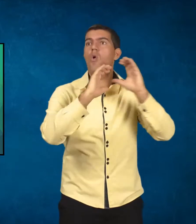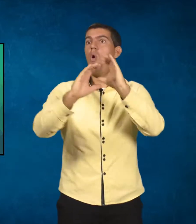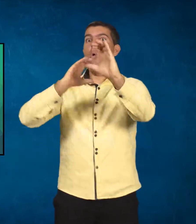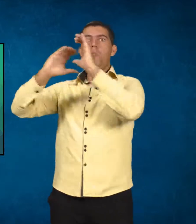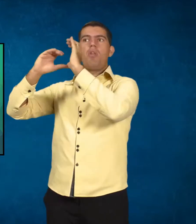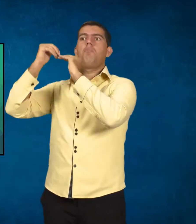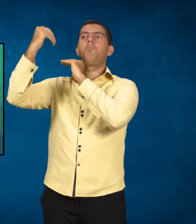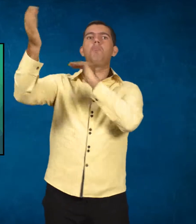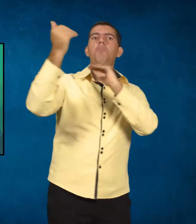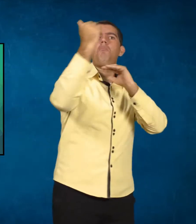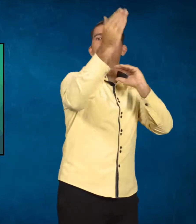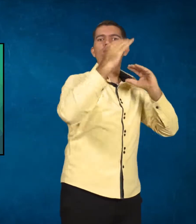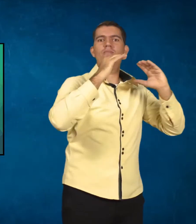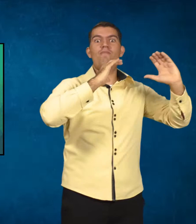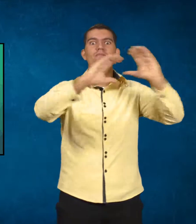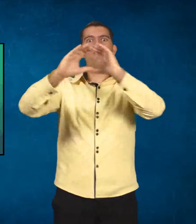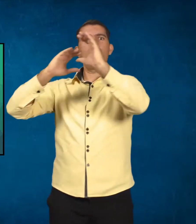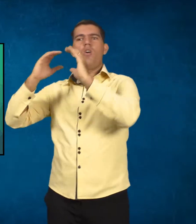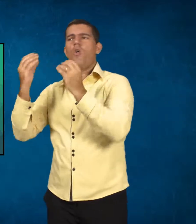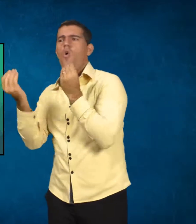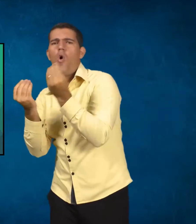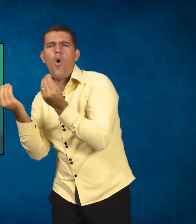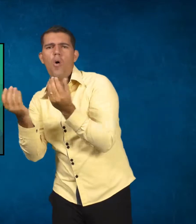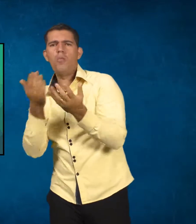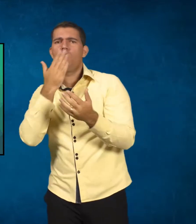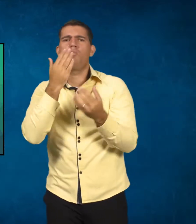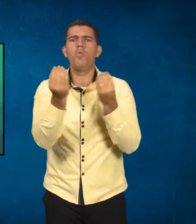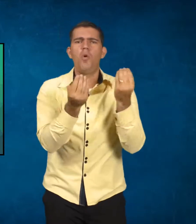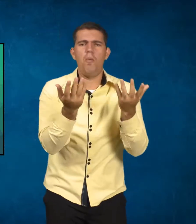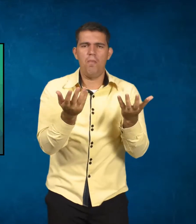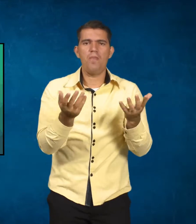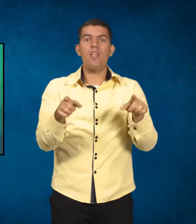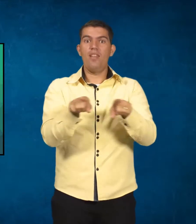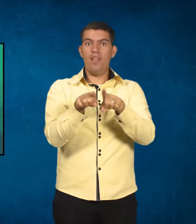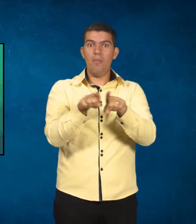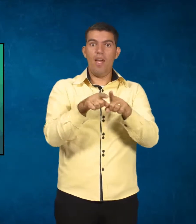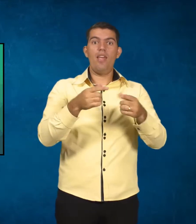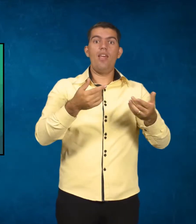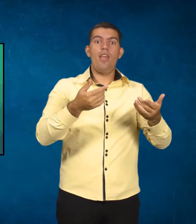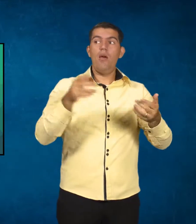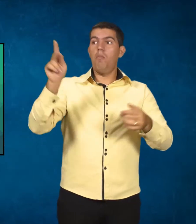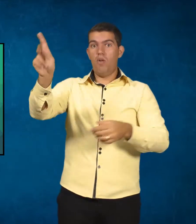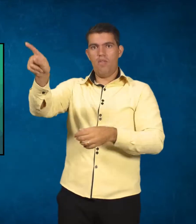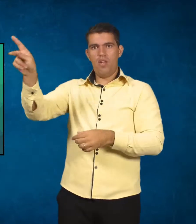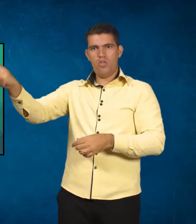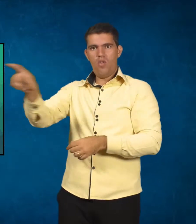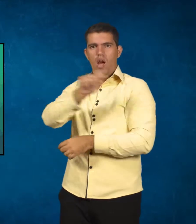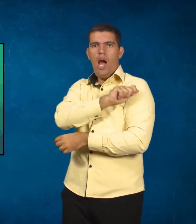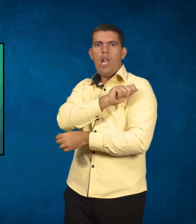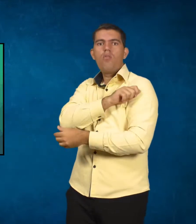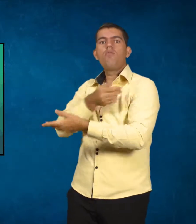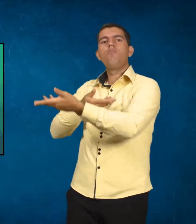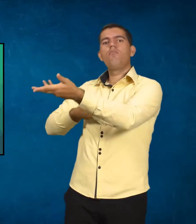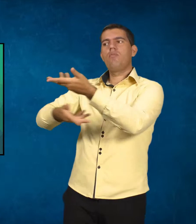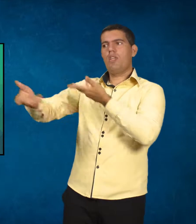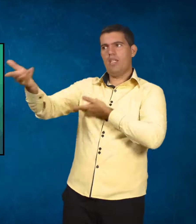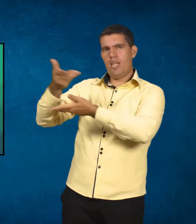daquilo que aprende e como aprender também, e por meio da interação professor-aluno. Observe que agora nós estamos falando